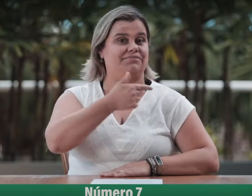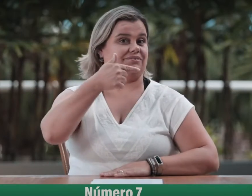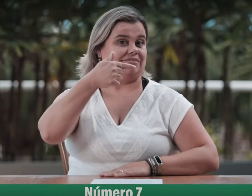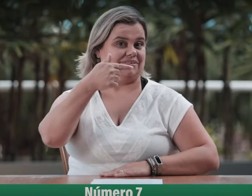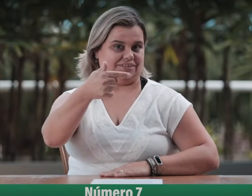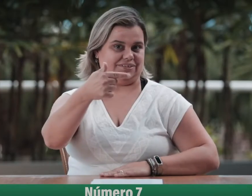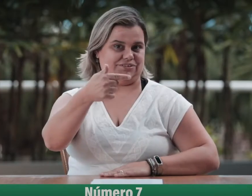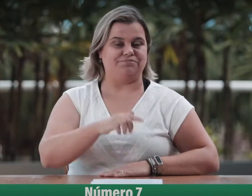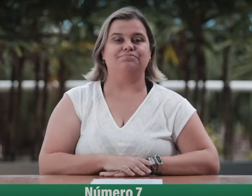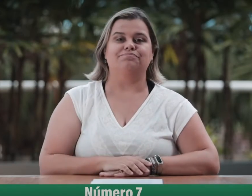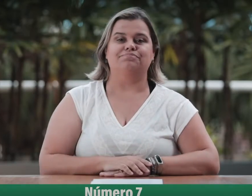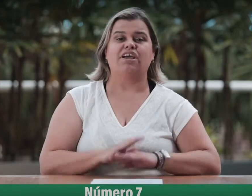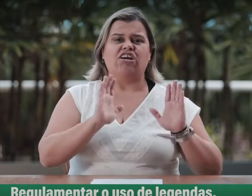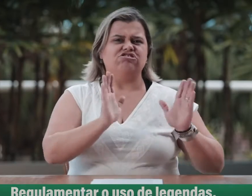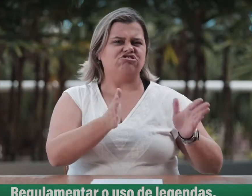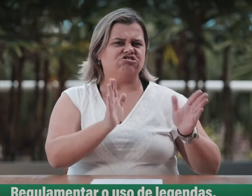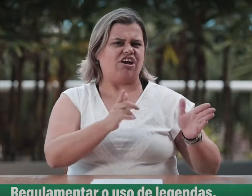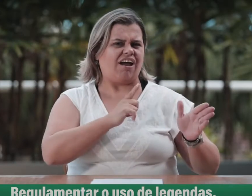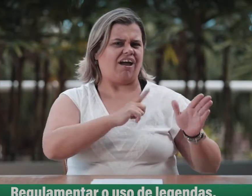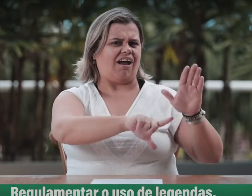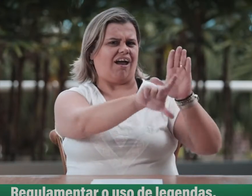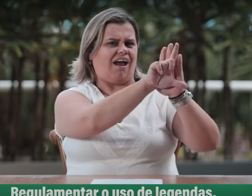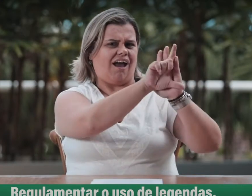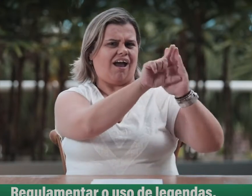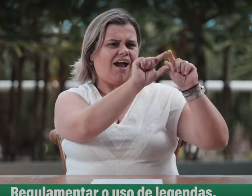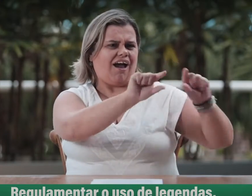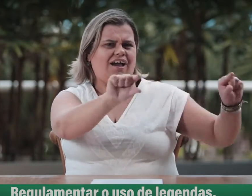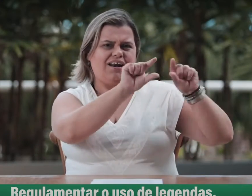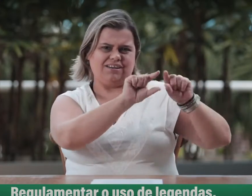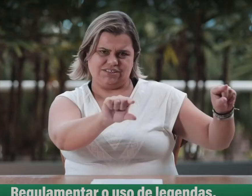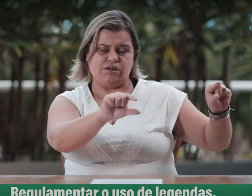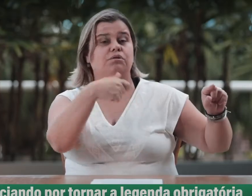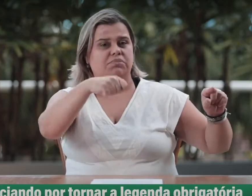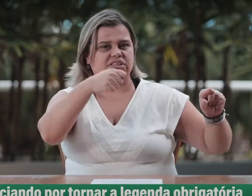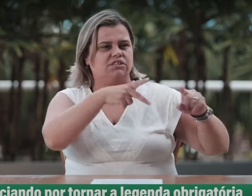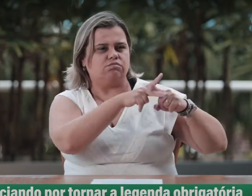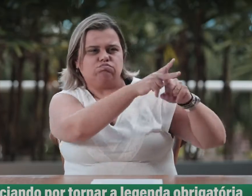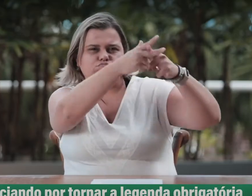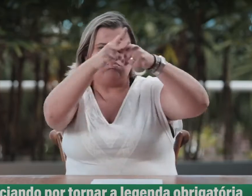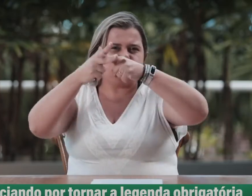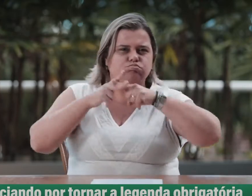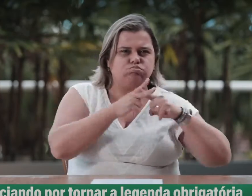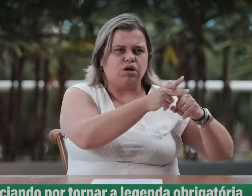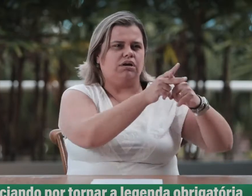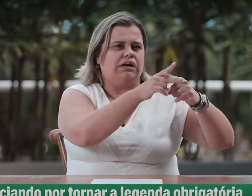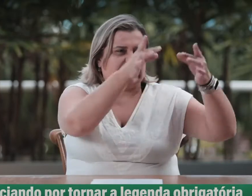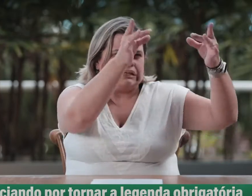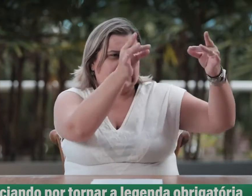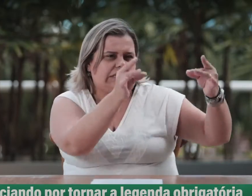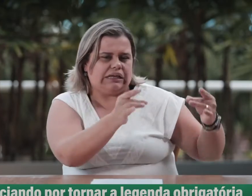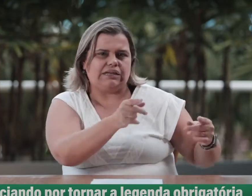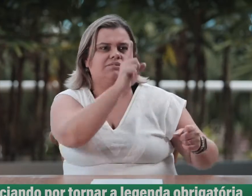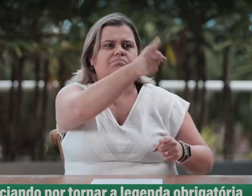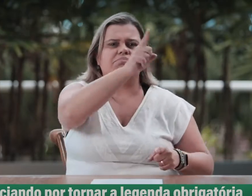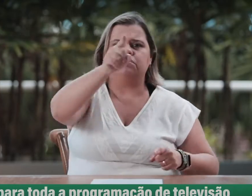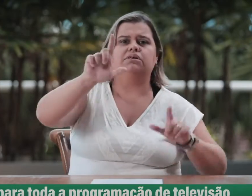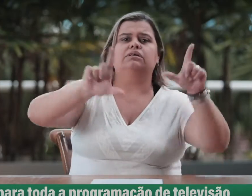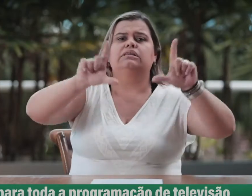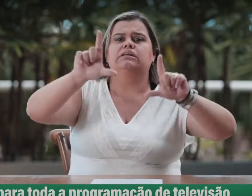7. Regulamentar o uso de legendas, iniciando por tornar a legenda obrigatória para toda